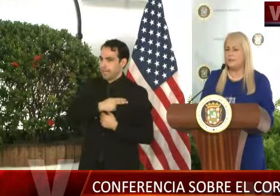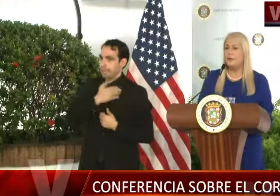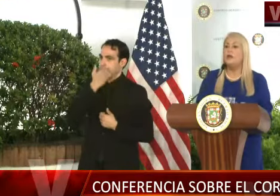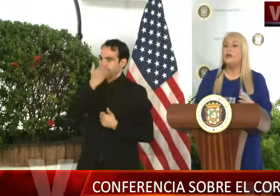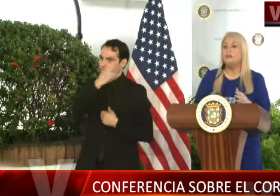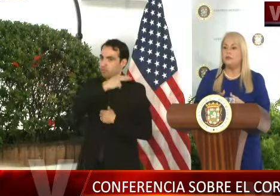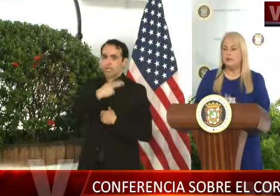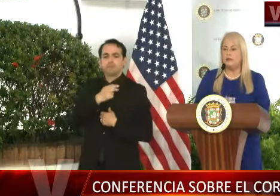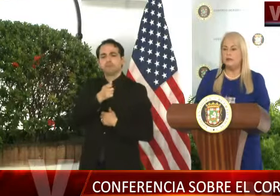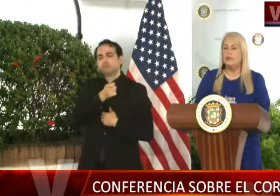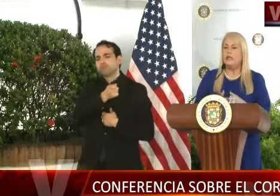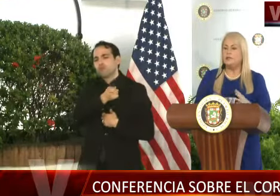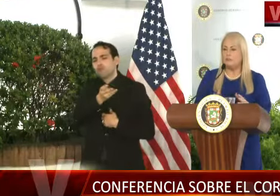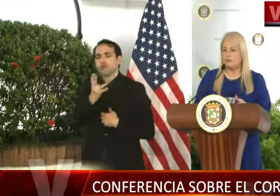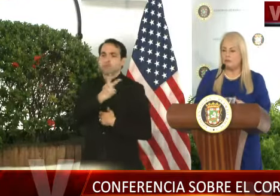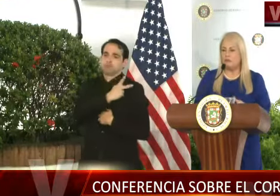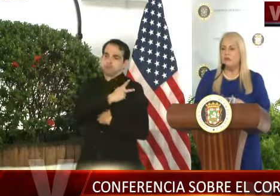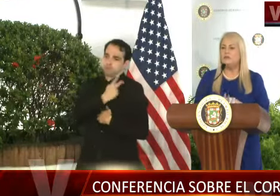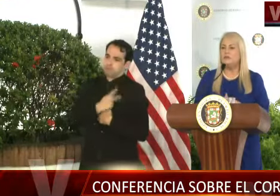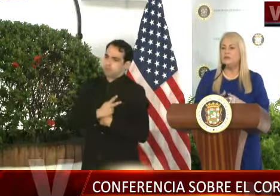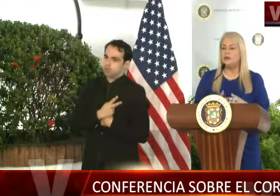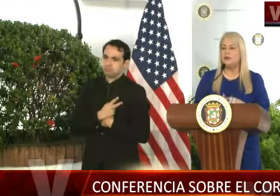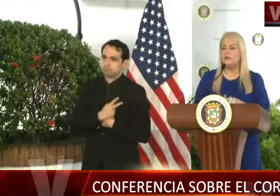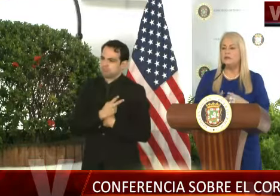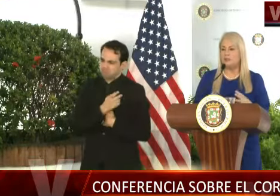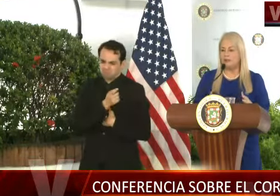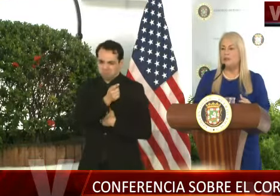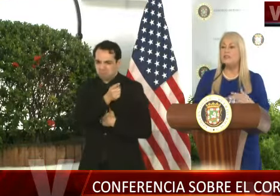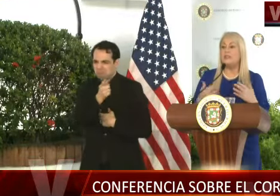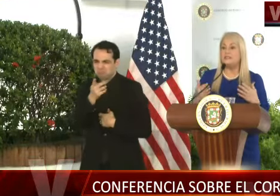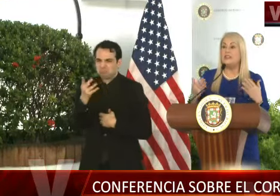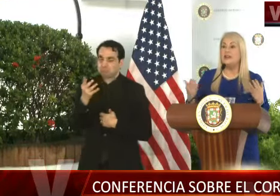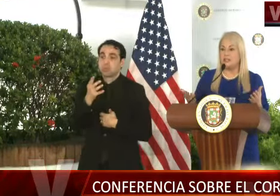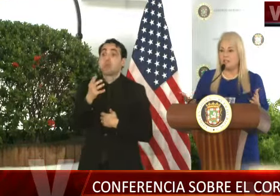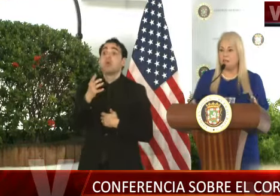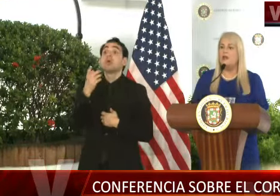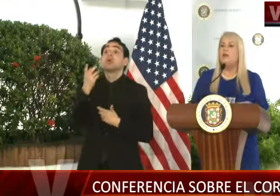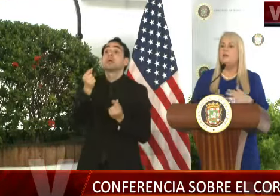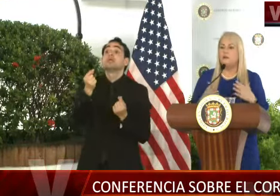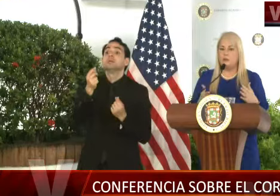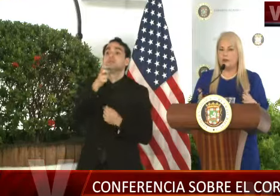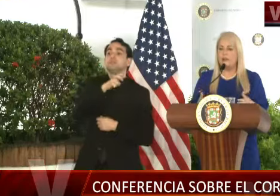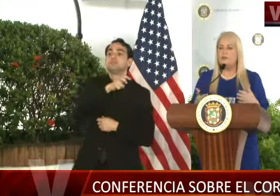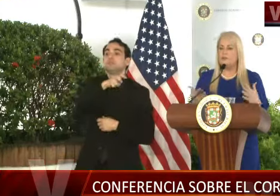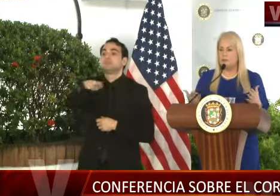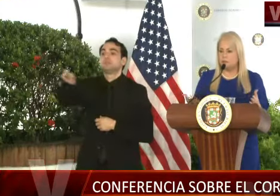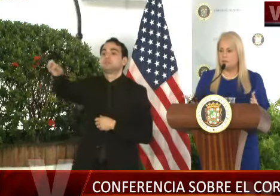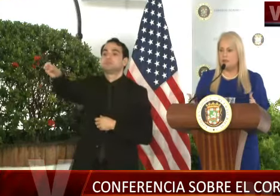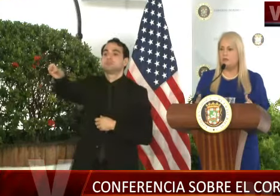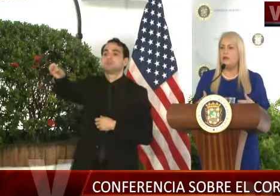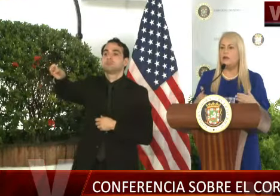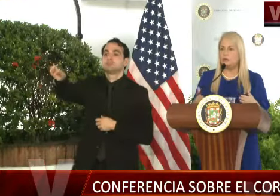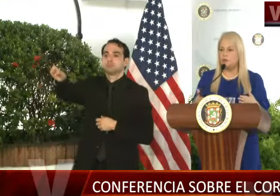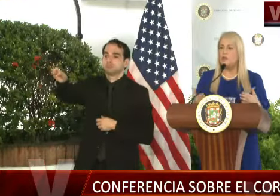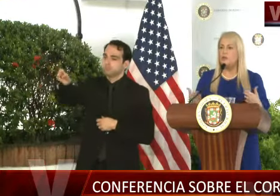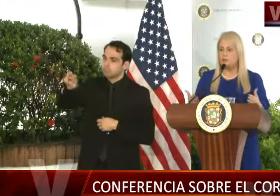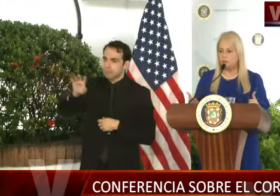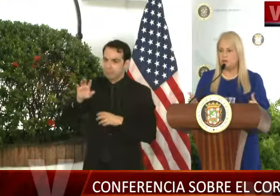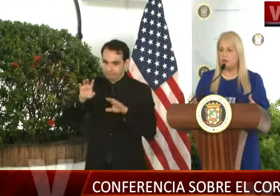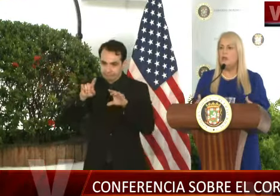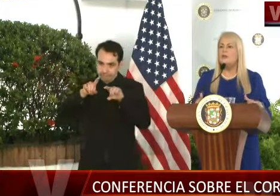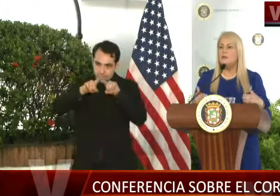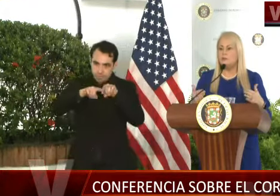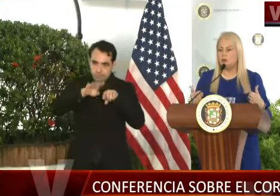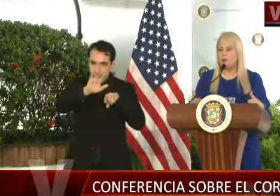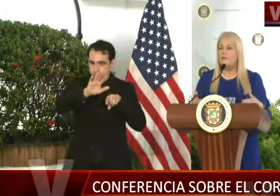comprensivo. De todas maneras, esos pacientes se van a trasladar o se trasladarían de una manera sensible, de acuerdo a su